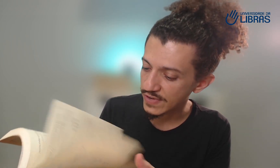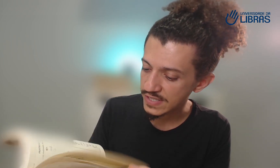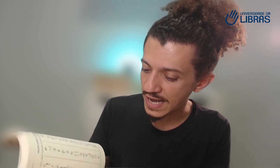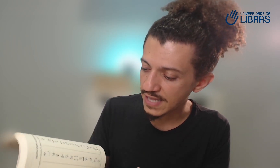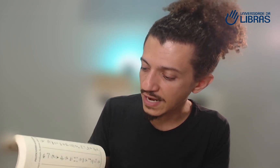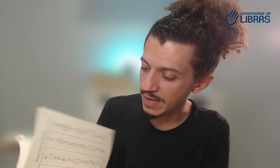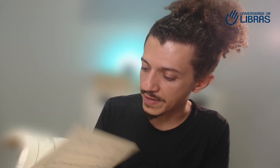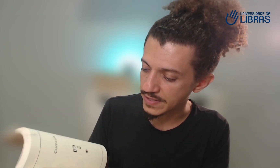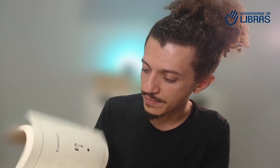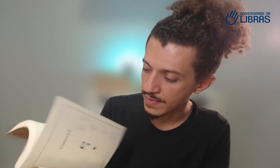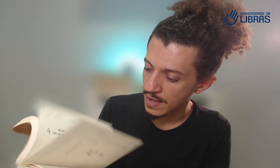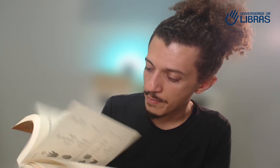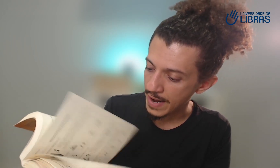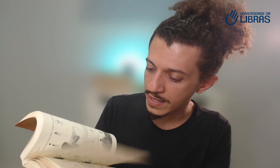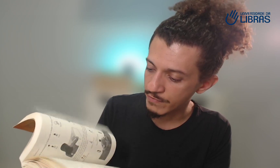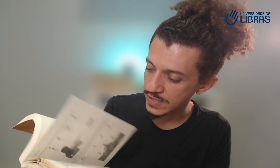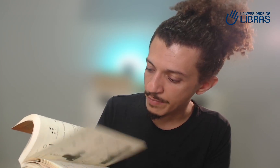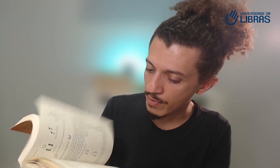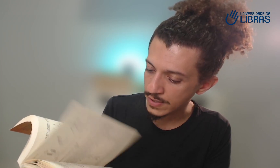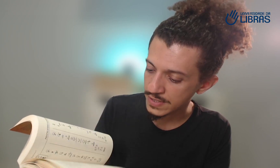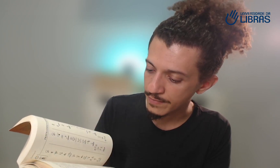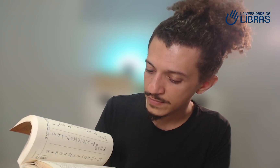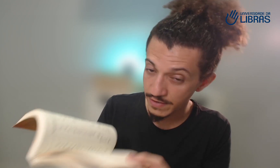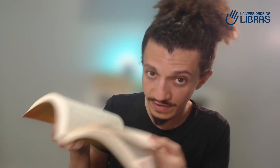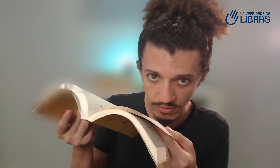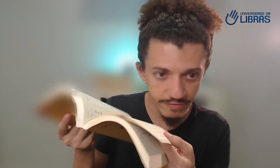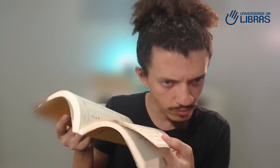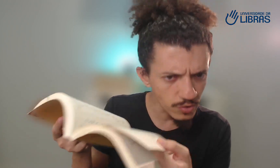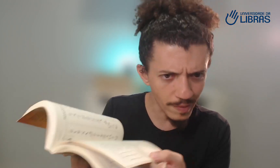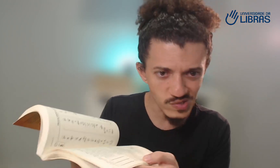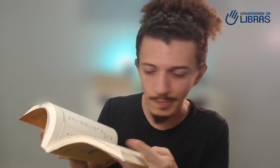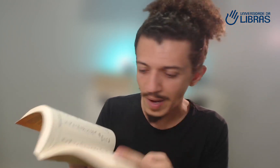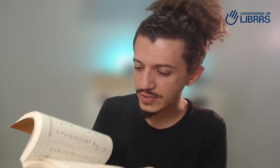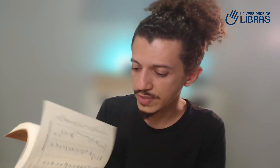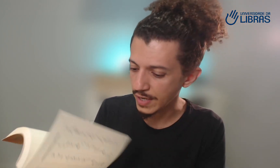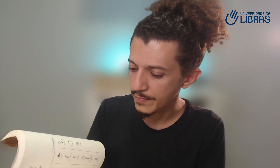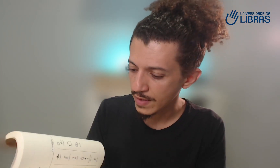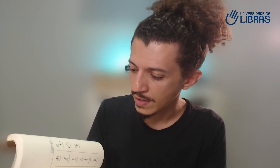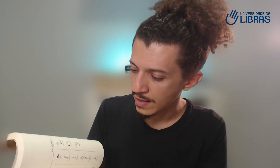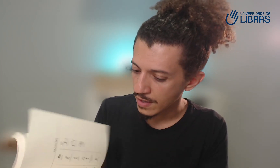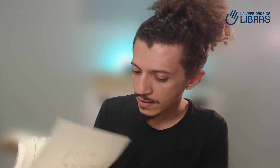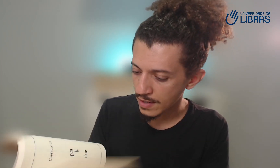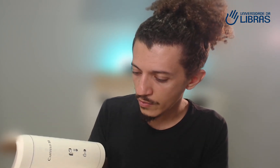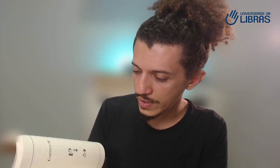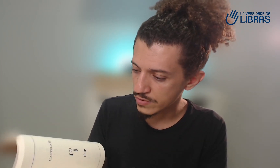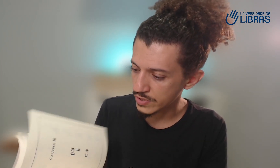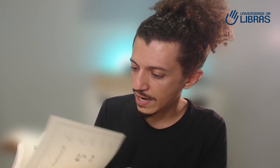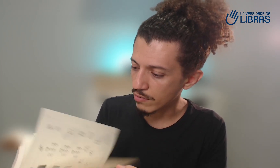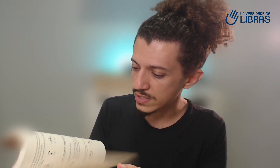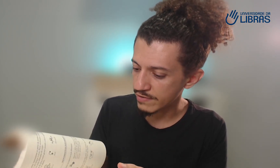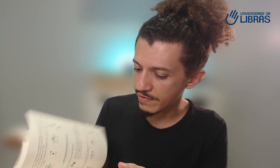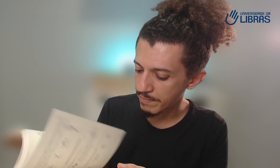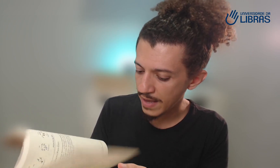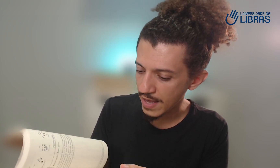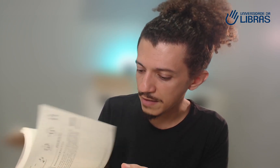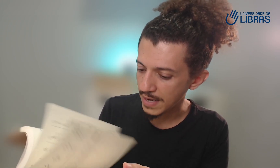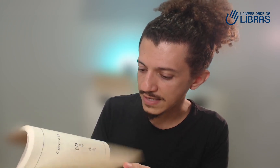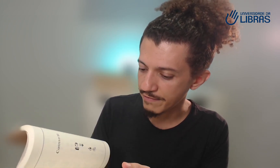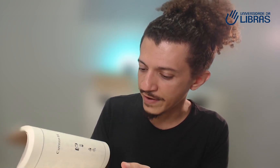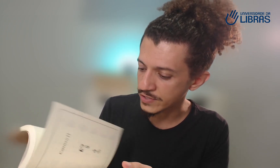faciais da Libras para que você possa você vê que o livro é todo passo a passo, né? Então, isso já é algo que você vai ver bem mais à frente